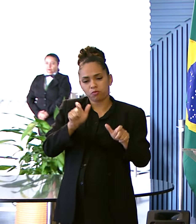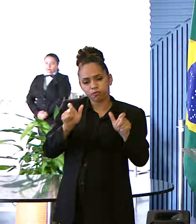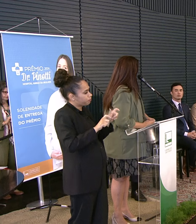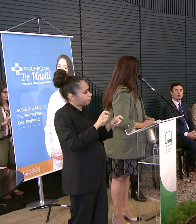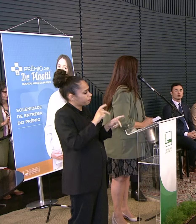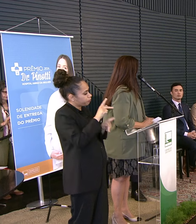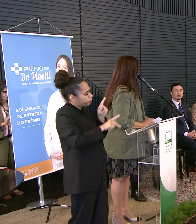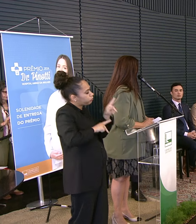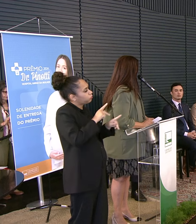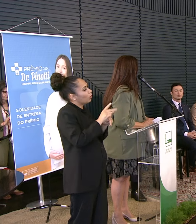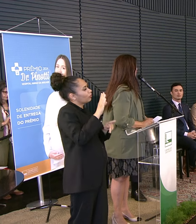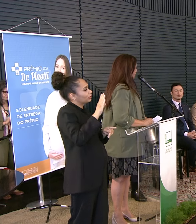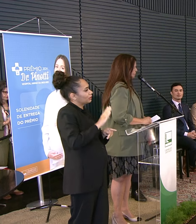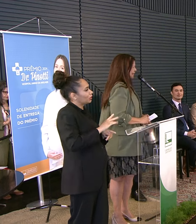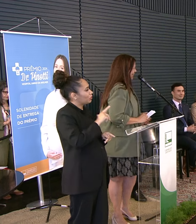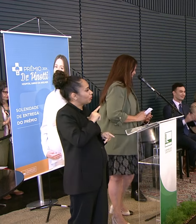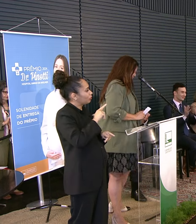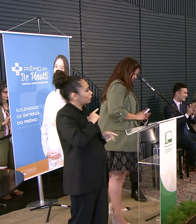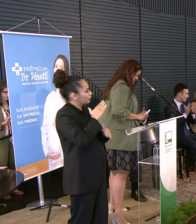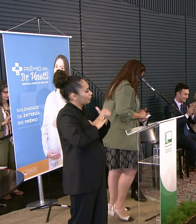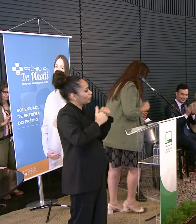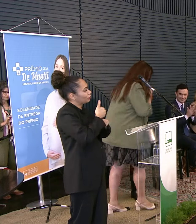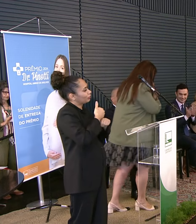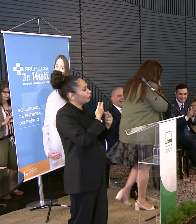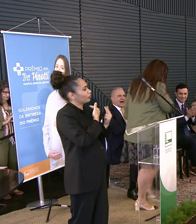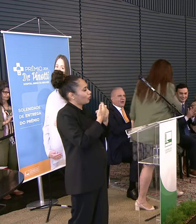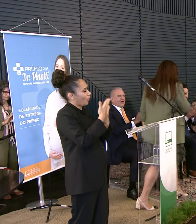por ter Profissionais como vocês Muito obrigada